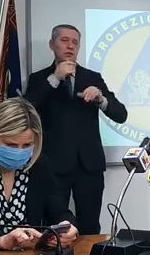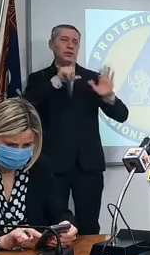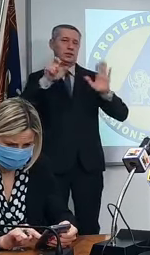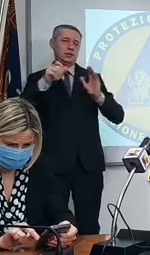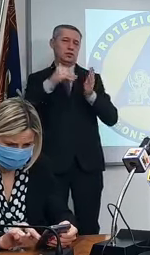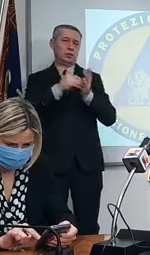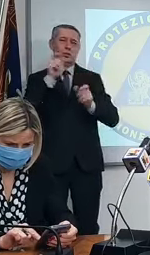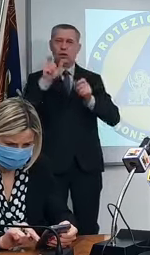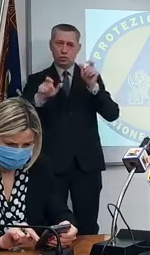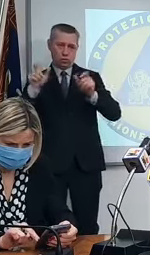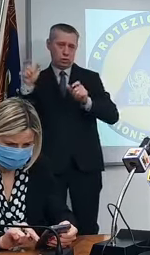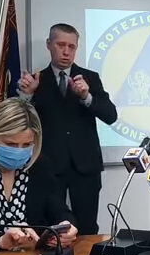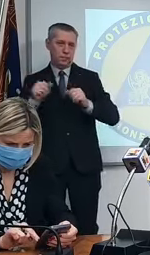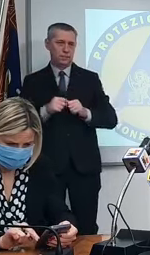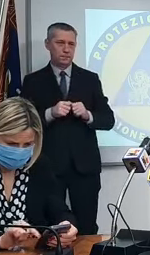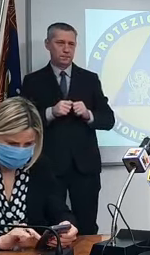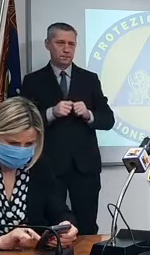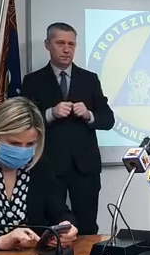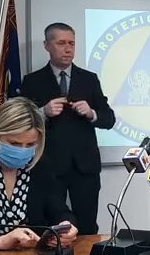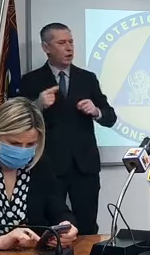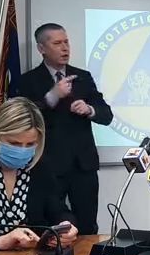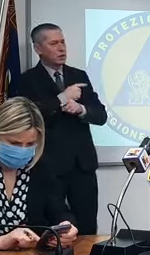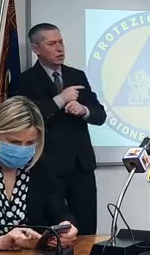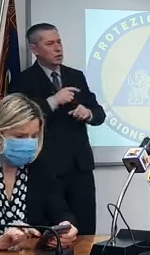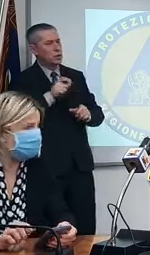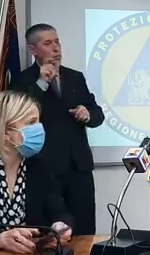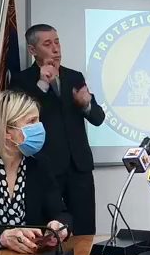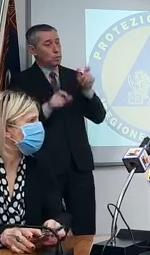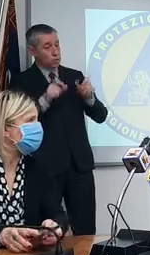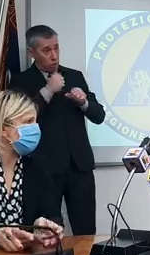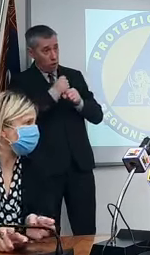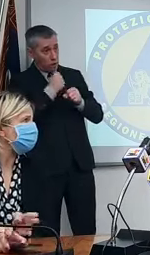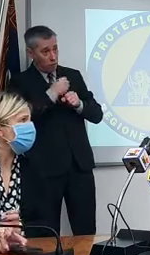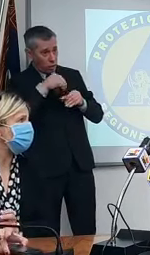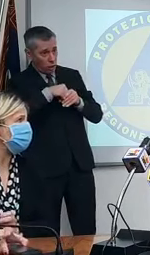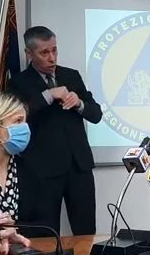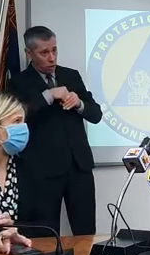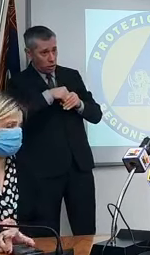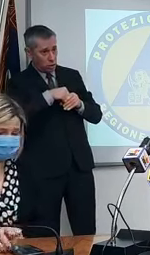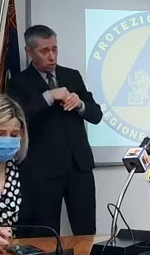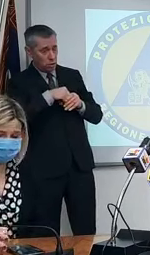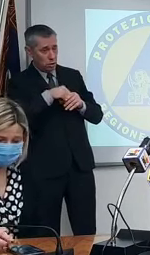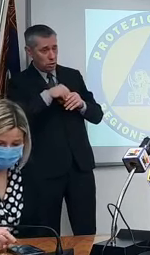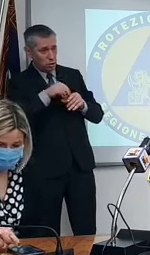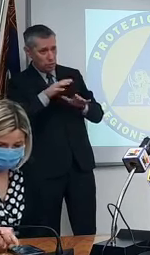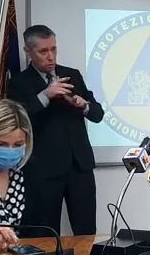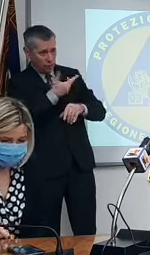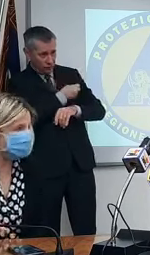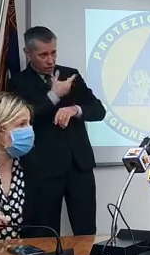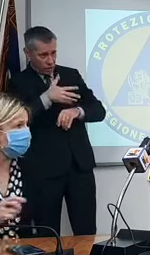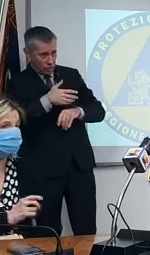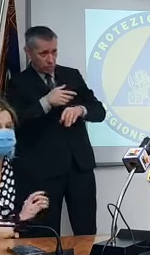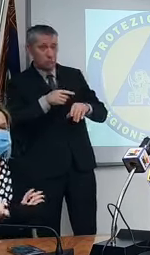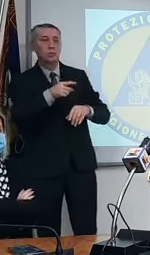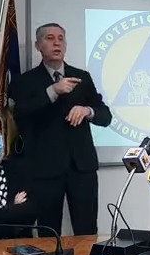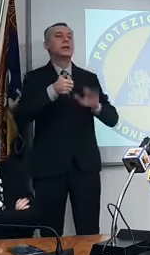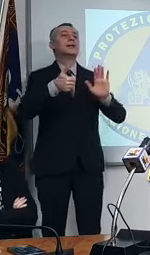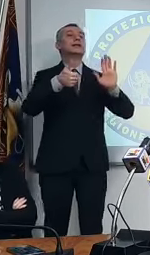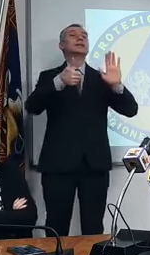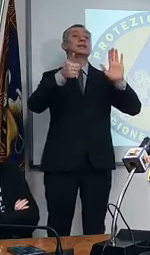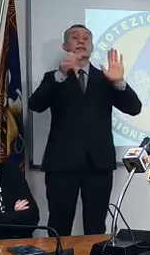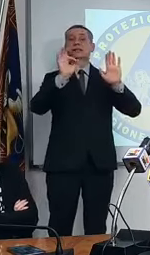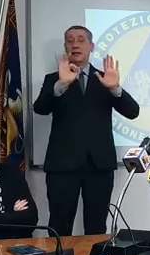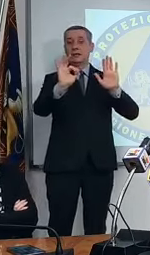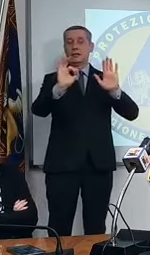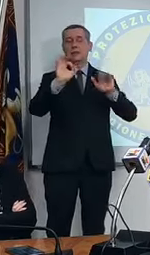Invece dicevamo il personale scolastico vaccinato 68% 70% 60% 60